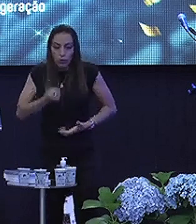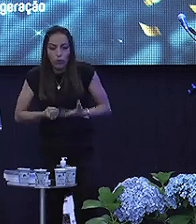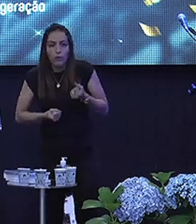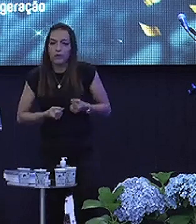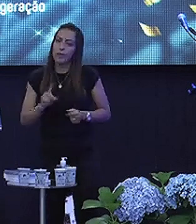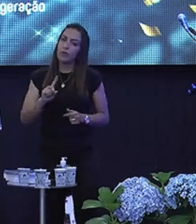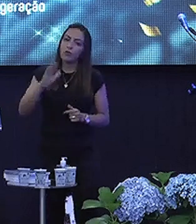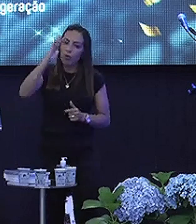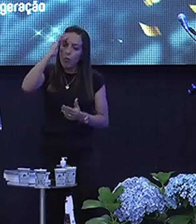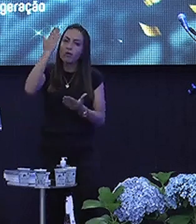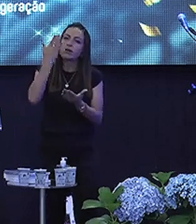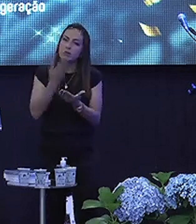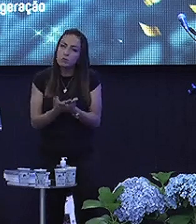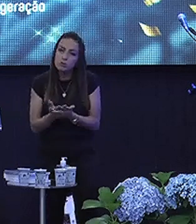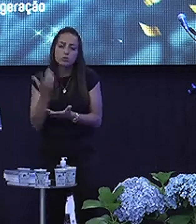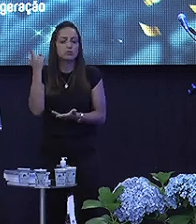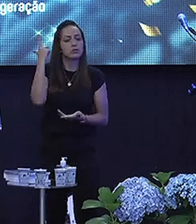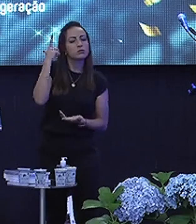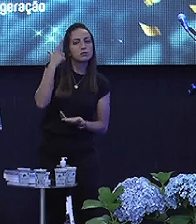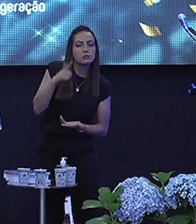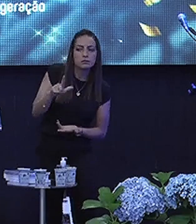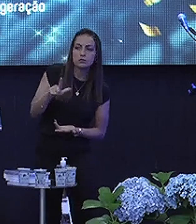acredite que tenha alcançado